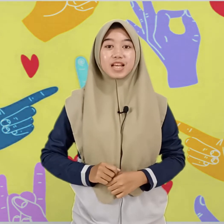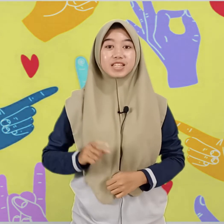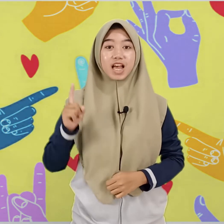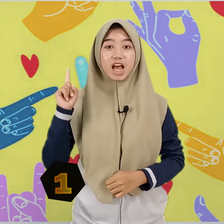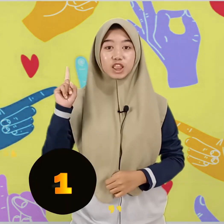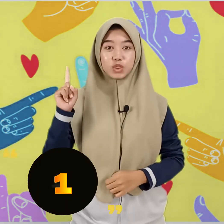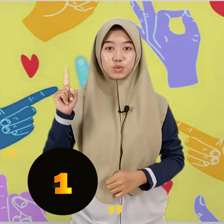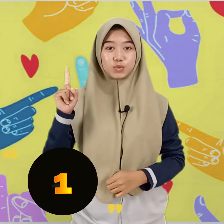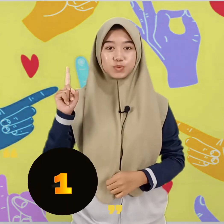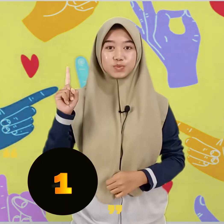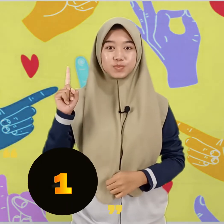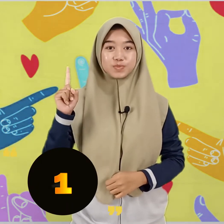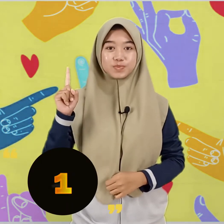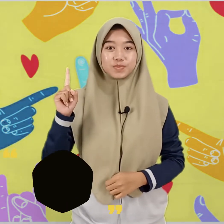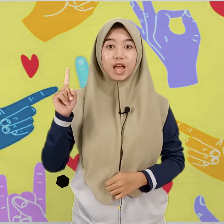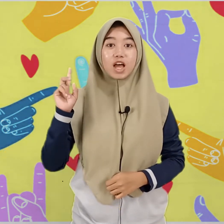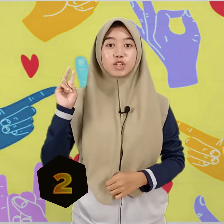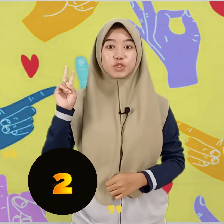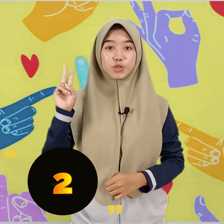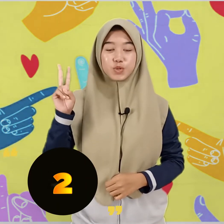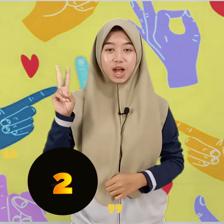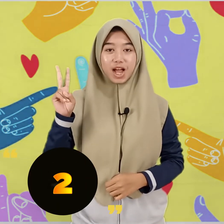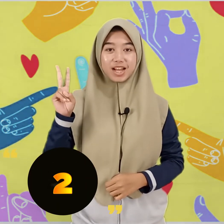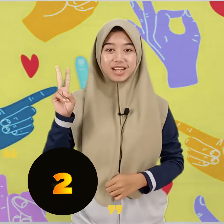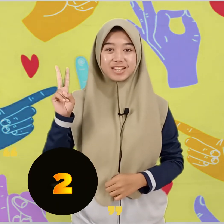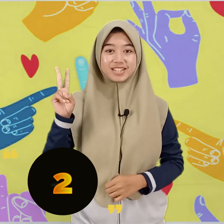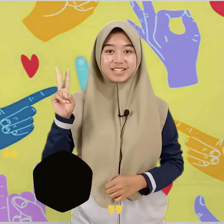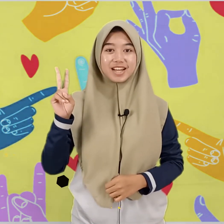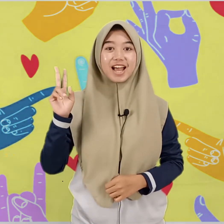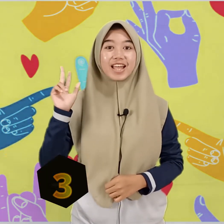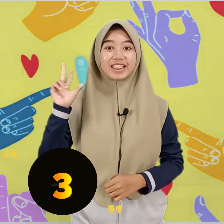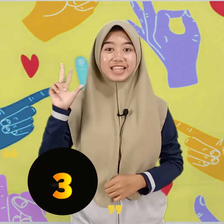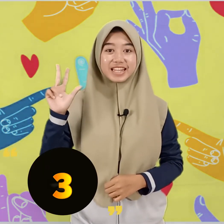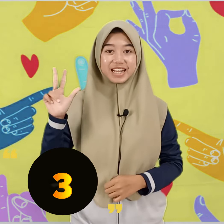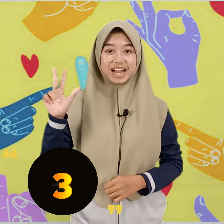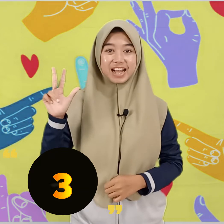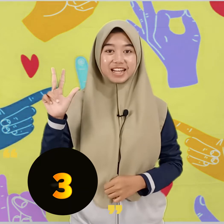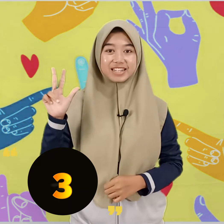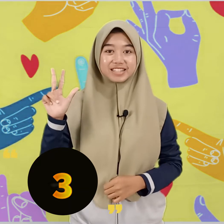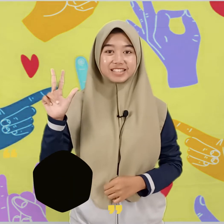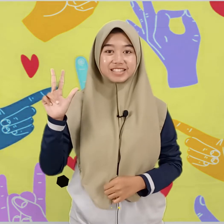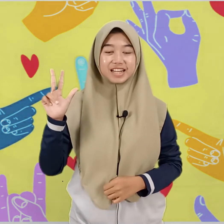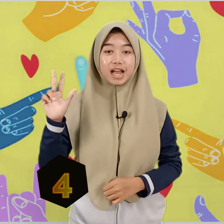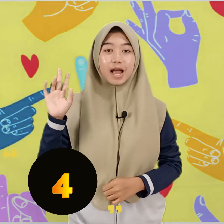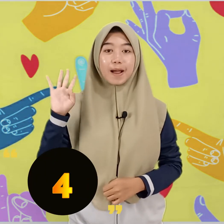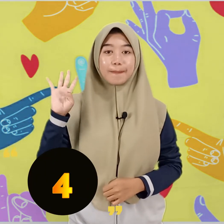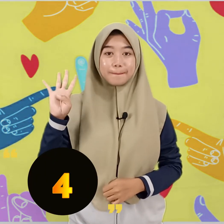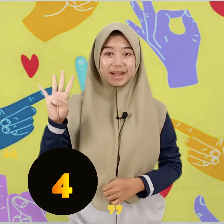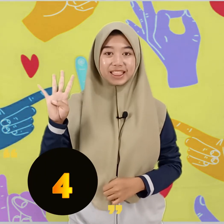1, 2, 3, 4,